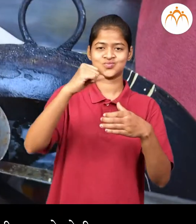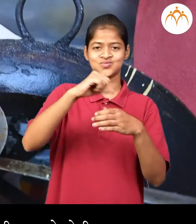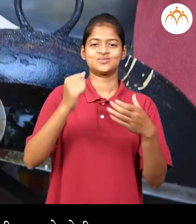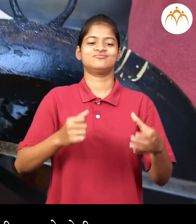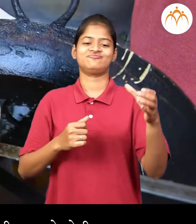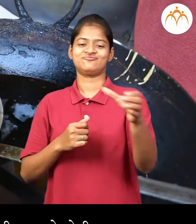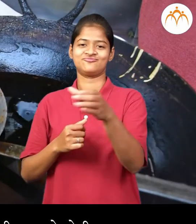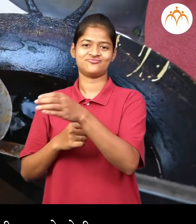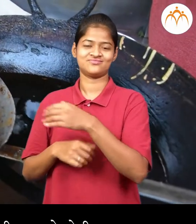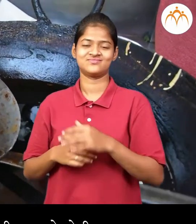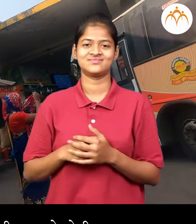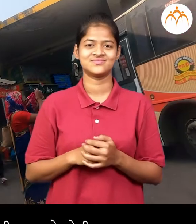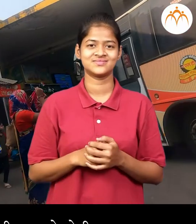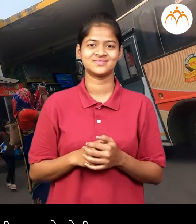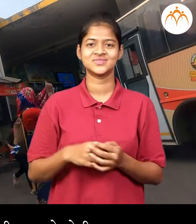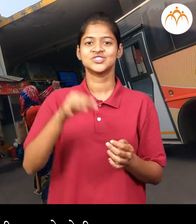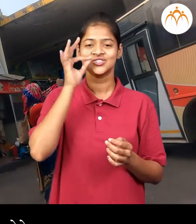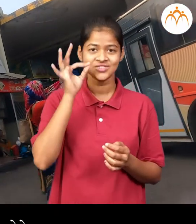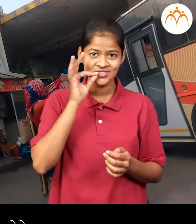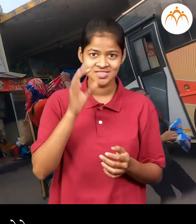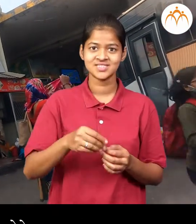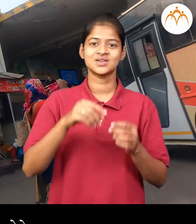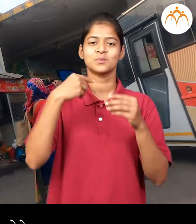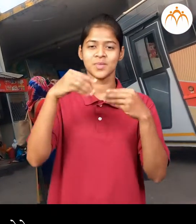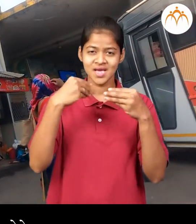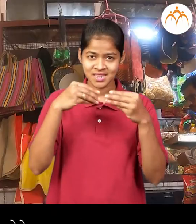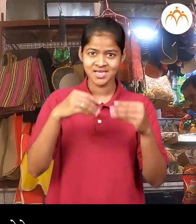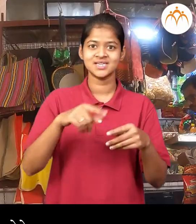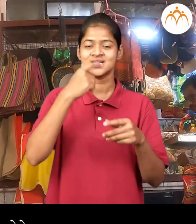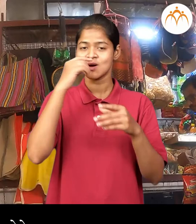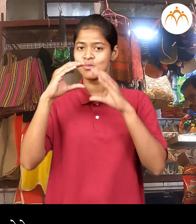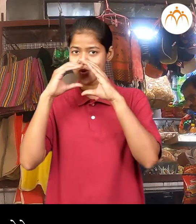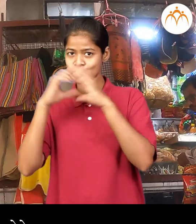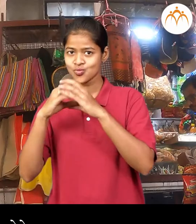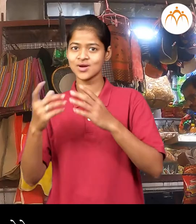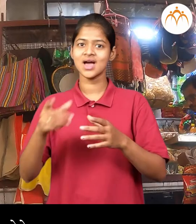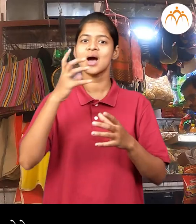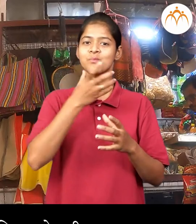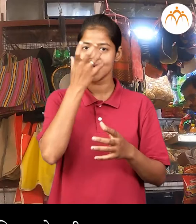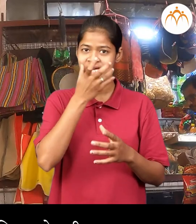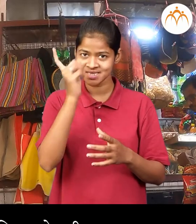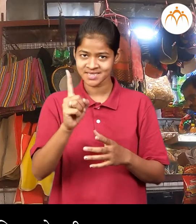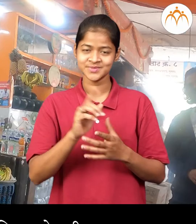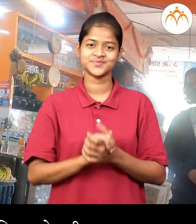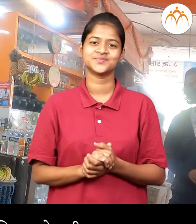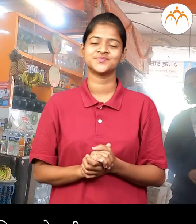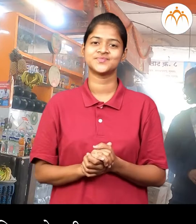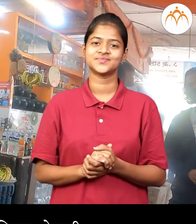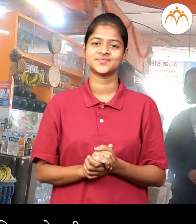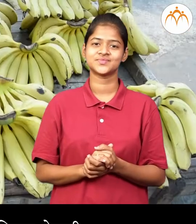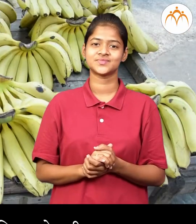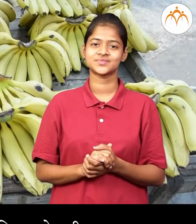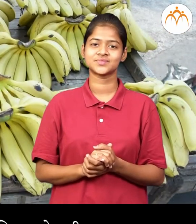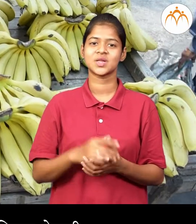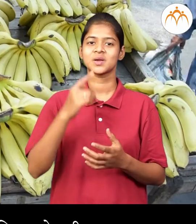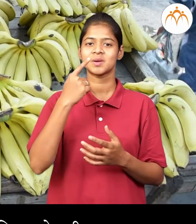आणी वडापावची तीन दुकान होते, एक भडांचा दुकान होते, सुमेध चा बाबान नी